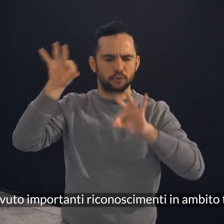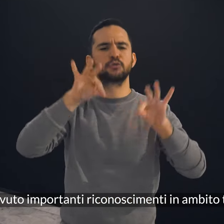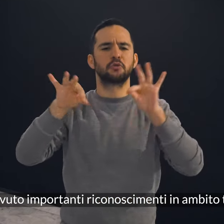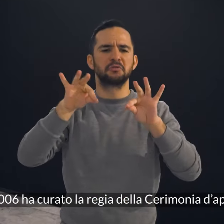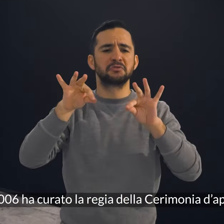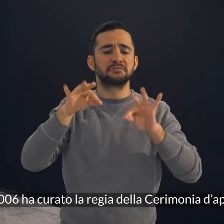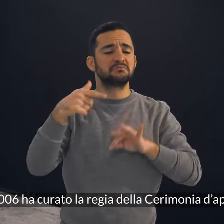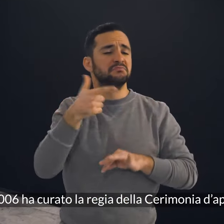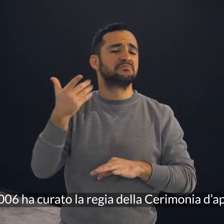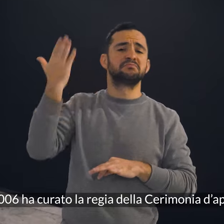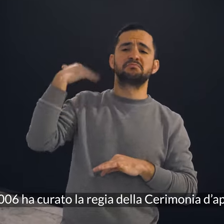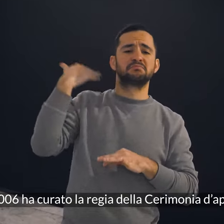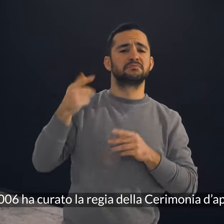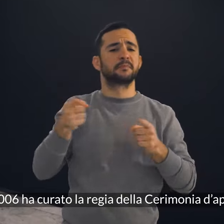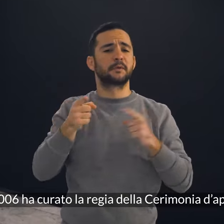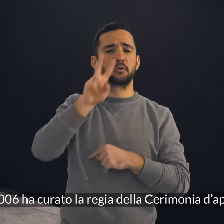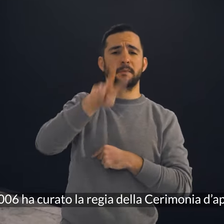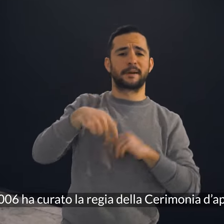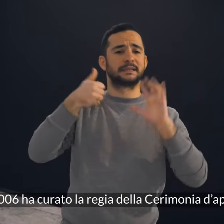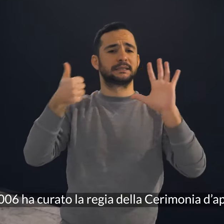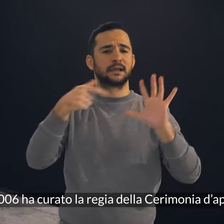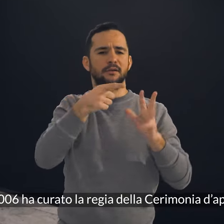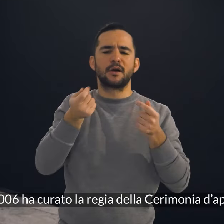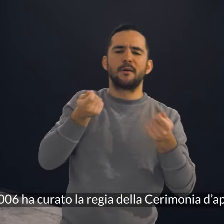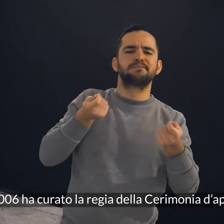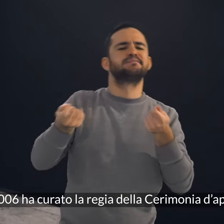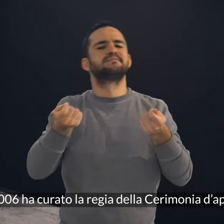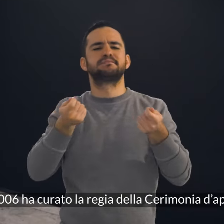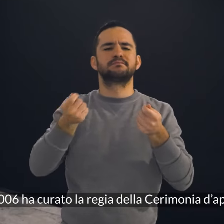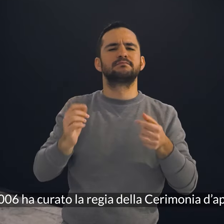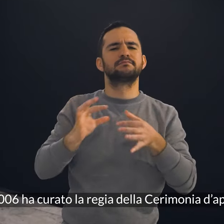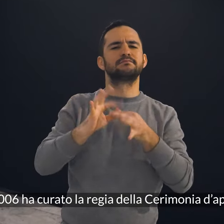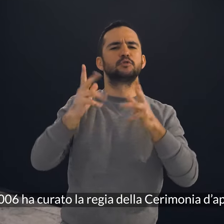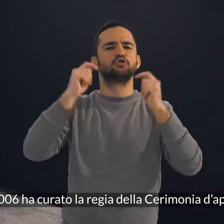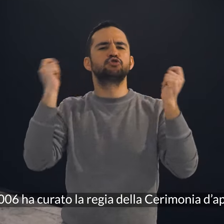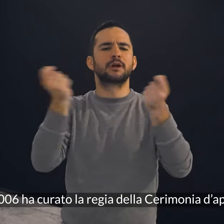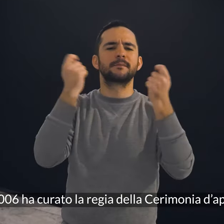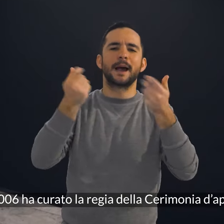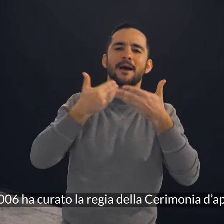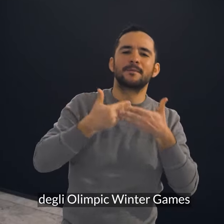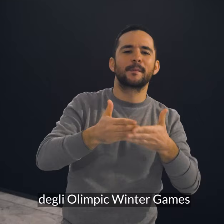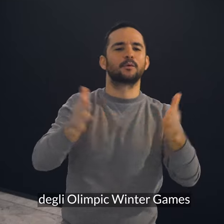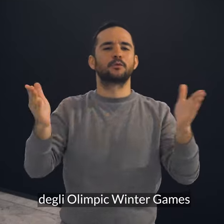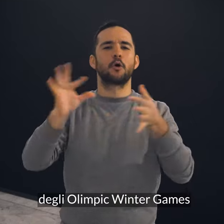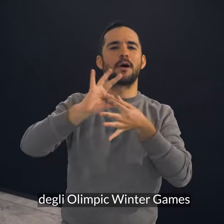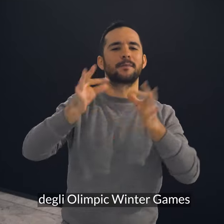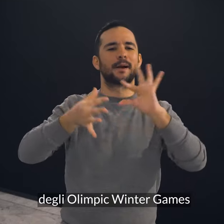Nel 2006 ha curato la regia della cerimonia d'apertura degli Olympic